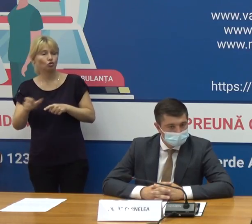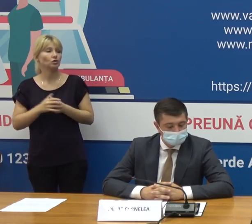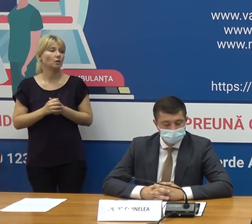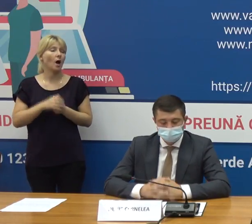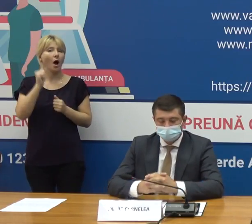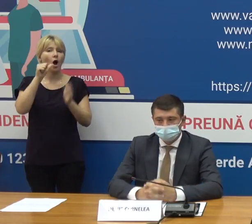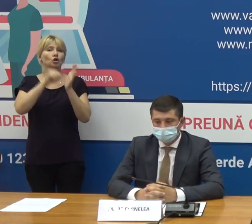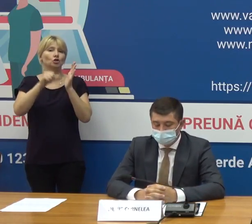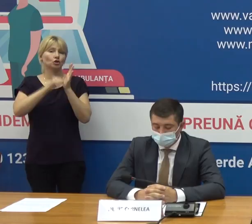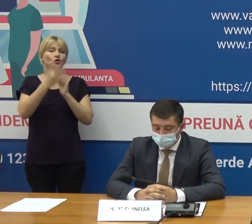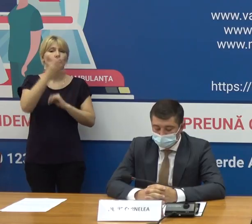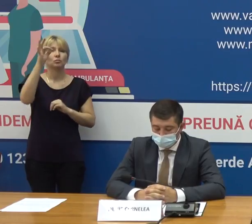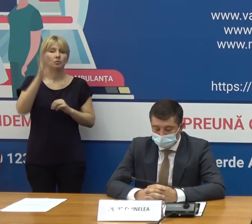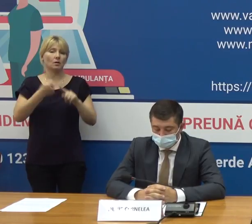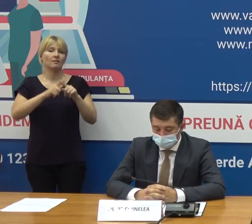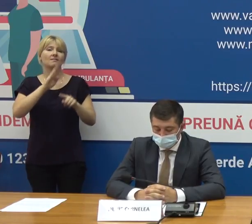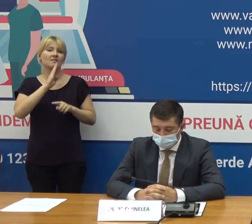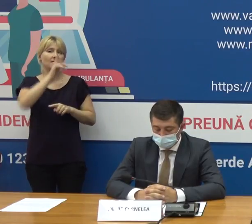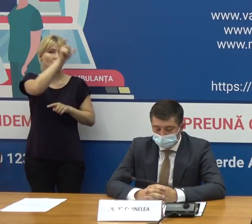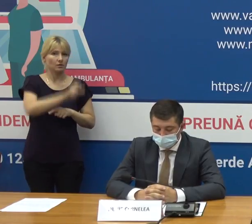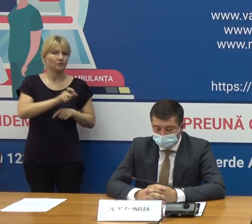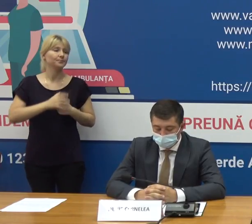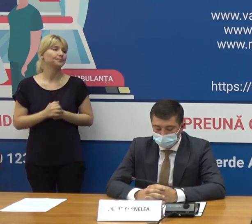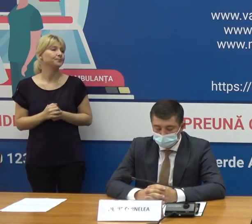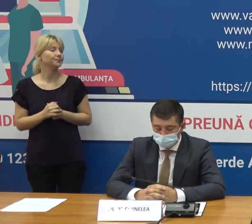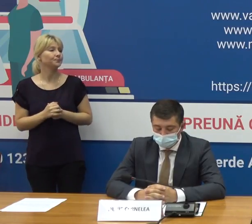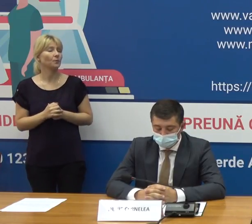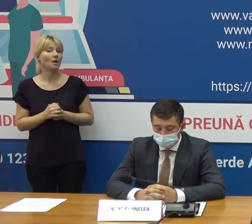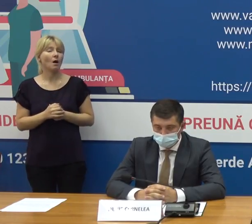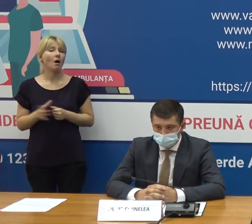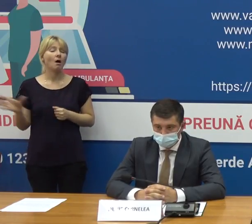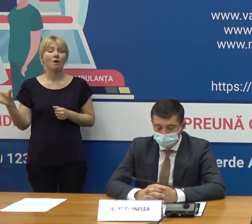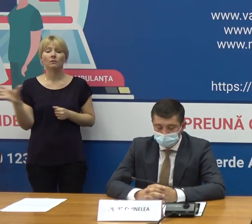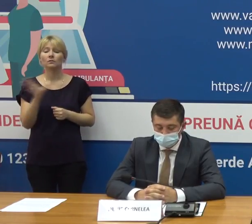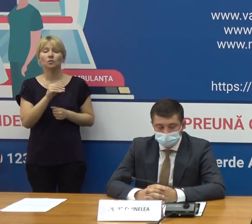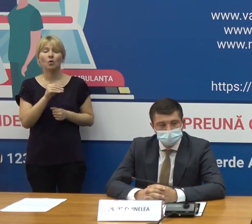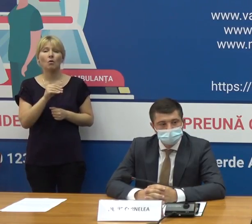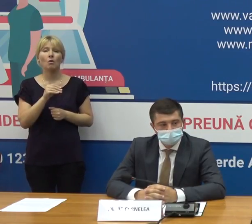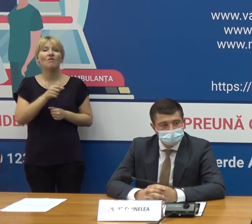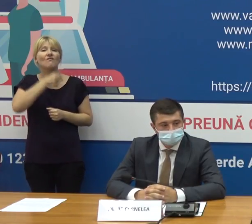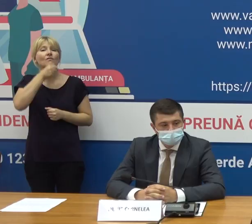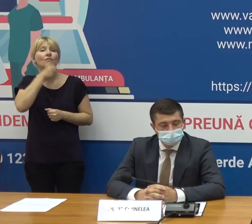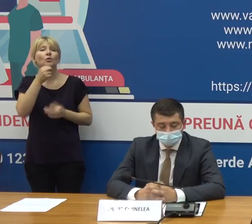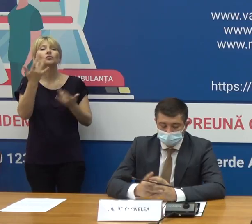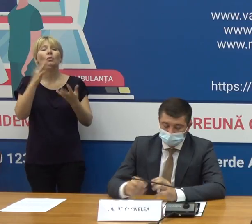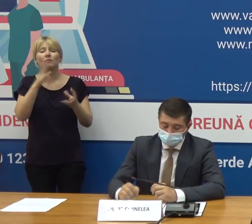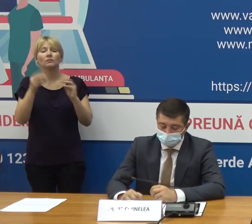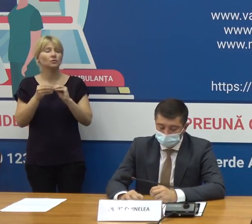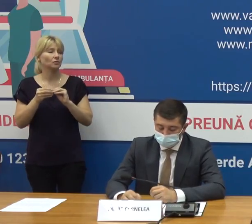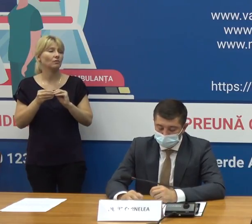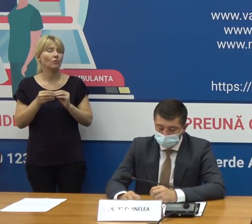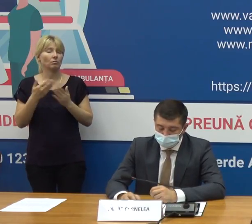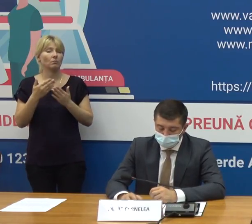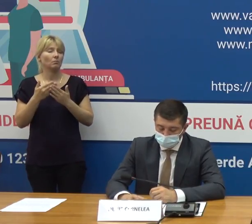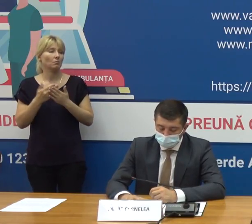% din cei vaccinați sunt femei acoperirea vaccinală pe categoriile de vârstă cu o schemă